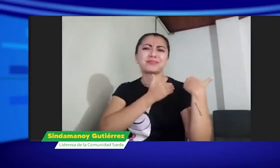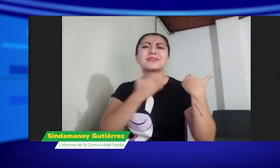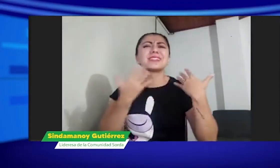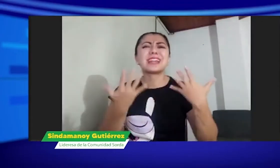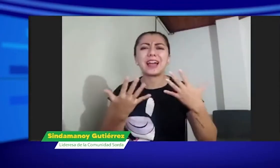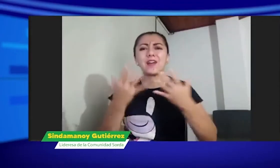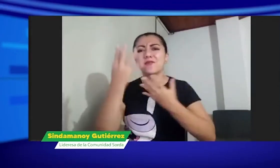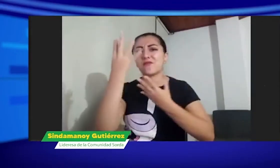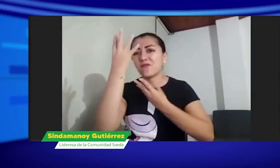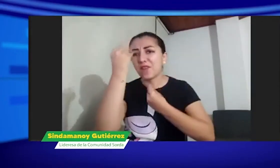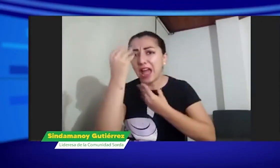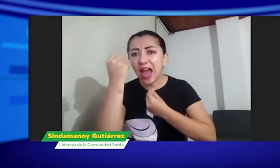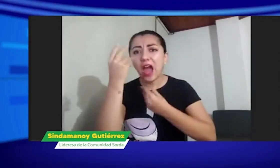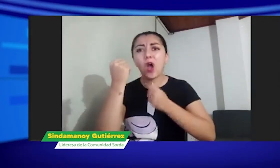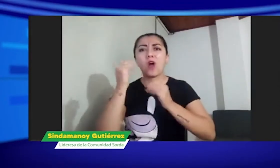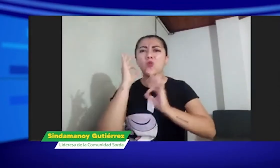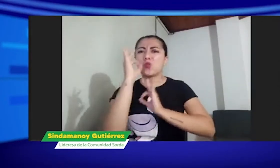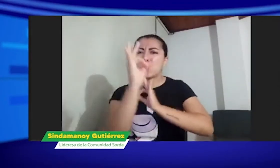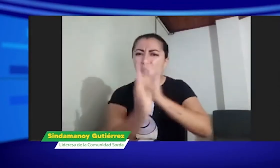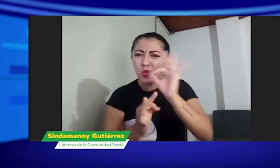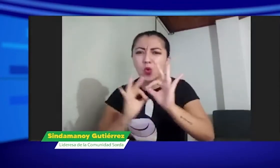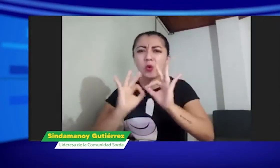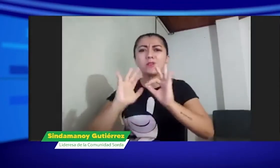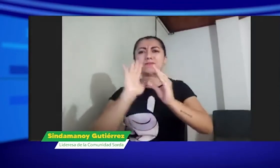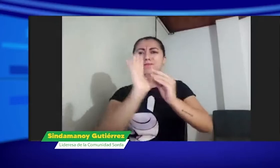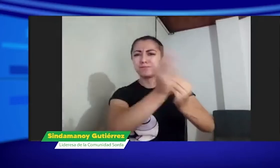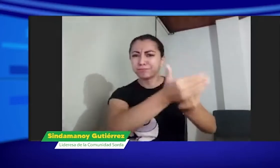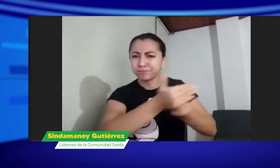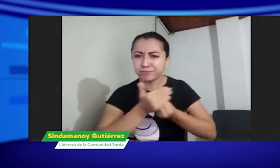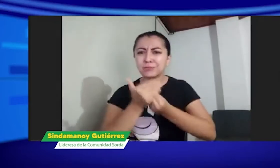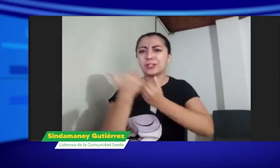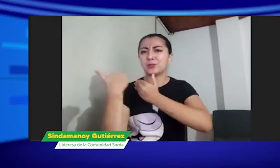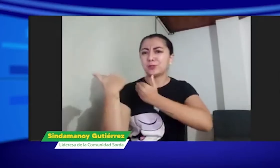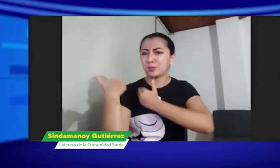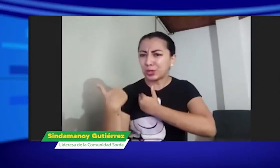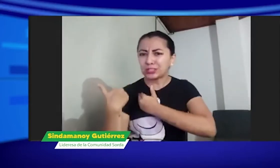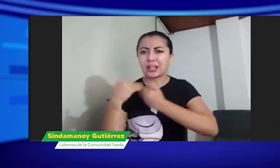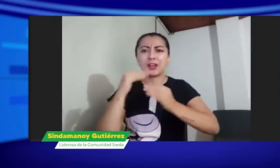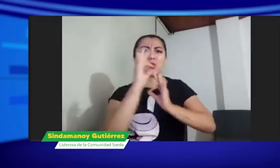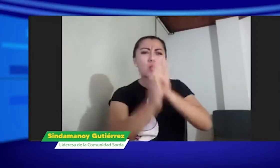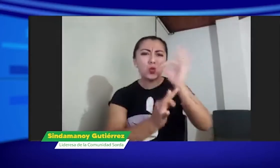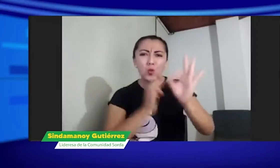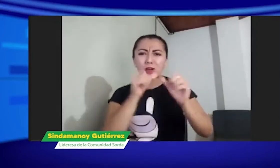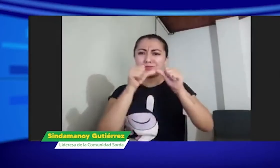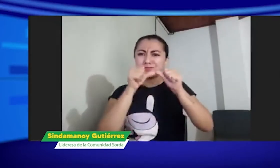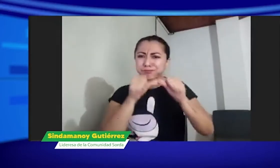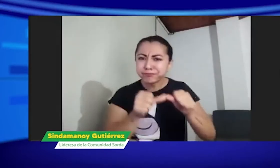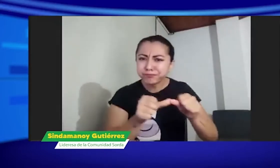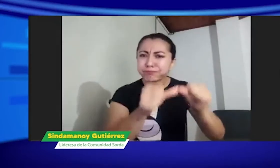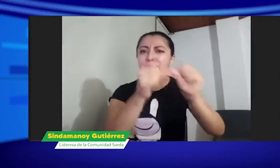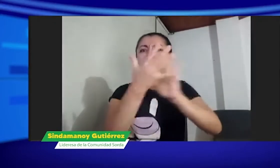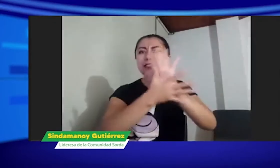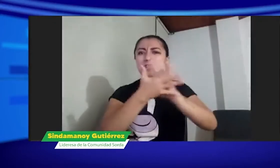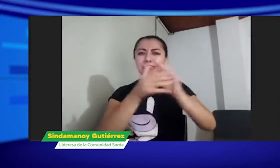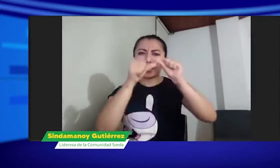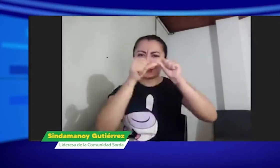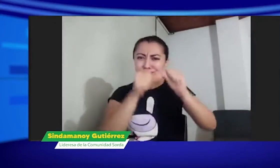Pero tenemos una responsabilidad que es cuidar, valorar ese patrimonio que tenemos y permanecerlo,